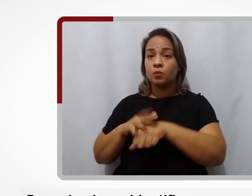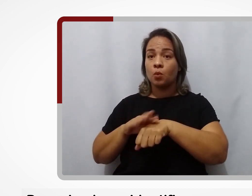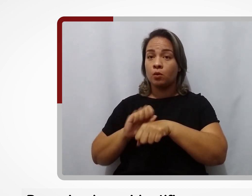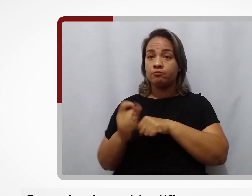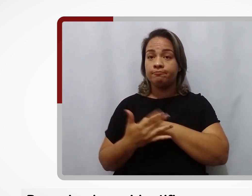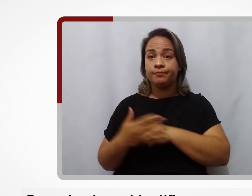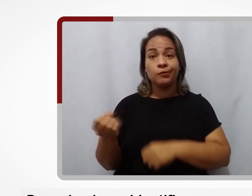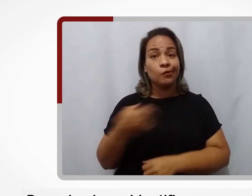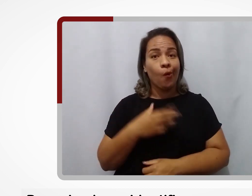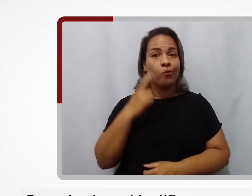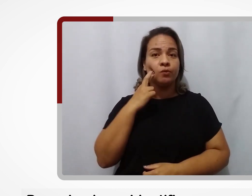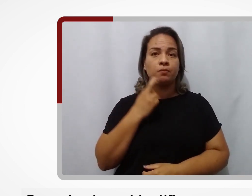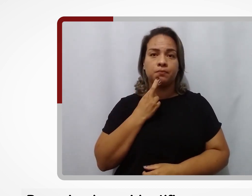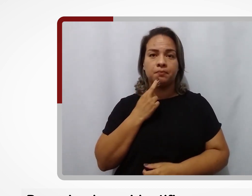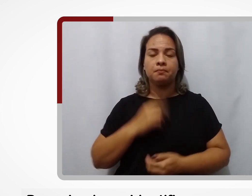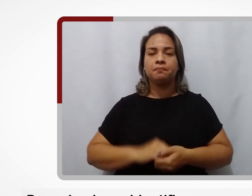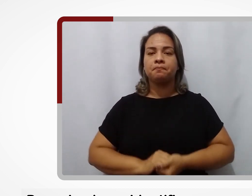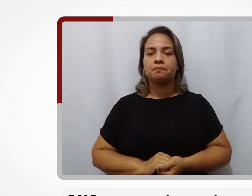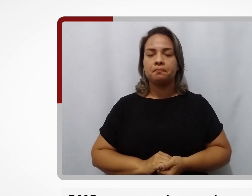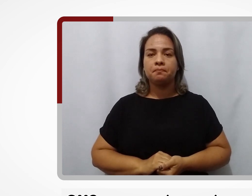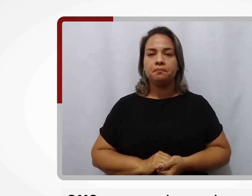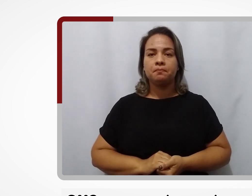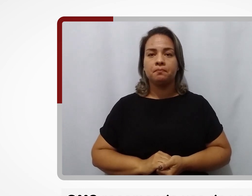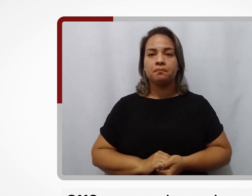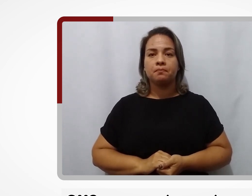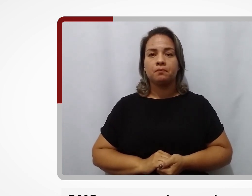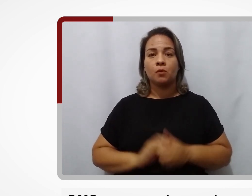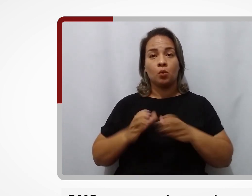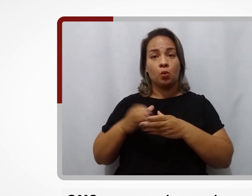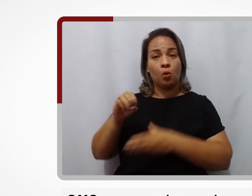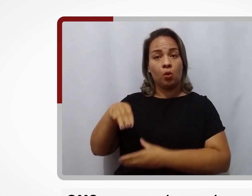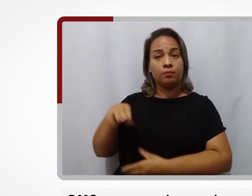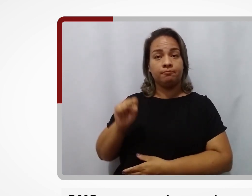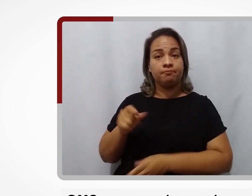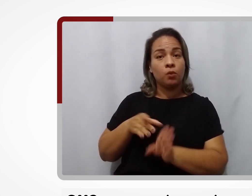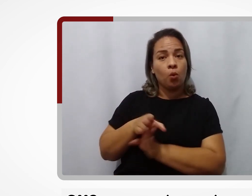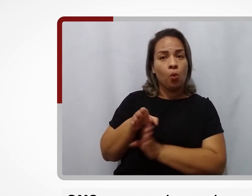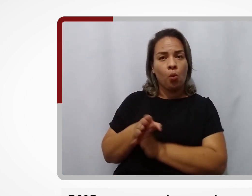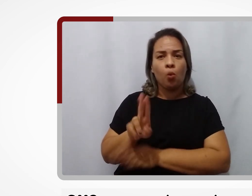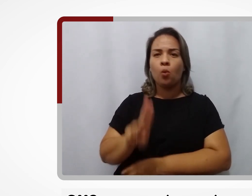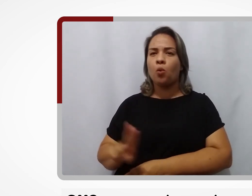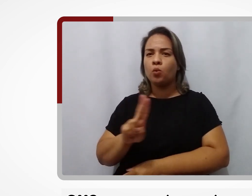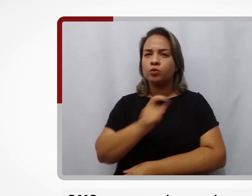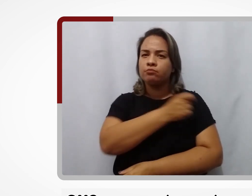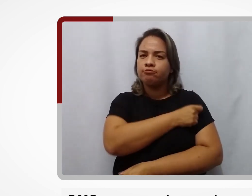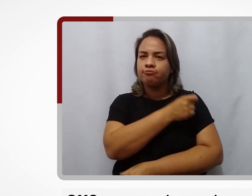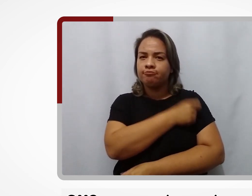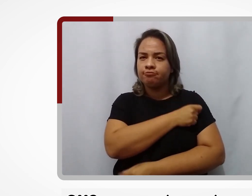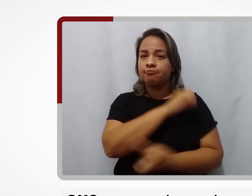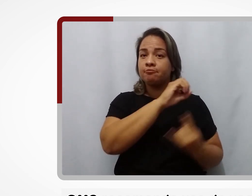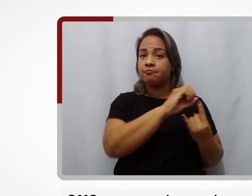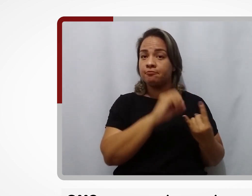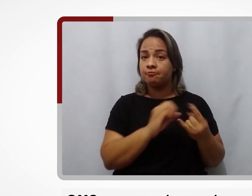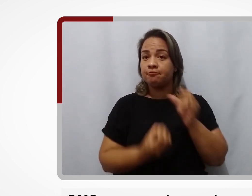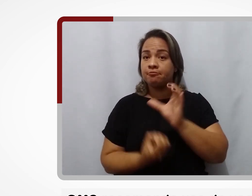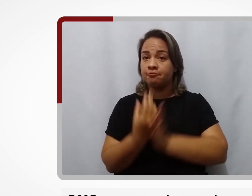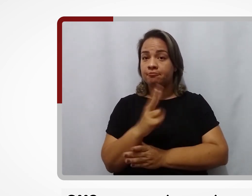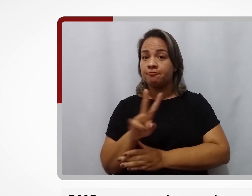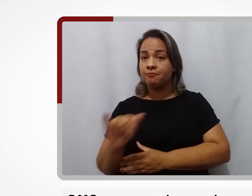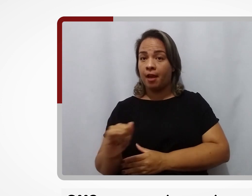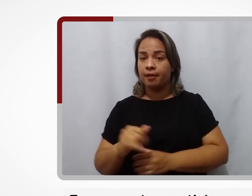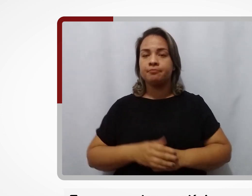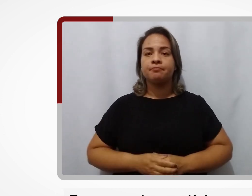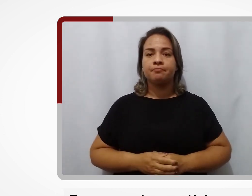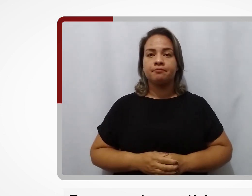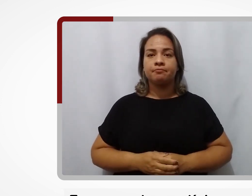do coronavírus em Rondônia. OMS recomenda o uso de vacina que será produzida pela Fiocruz.